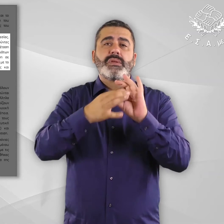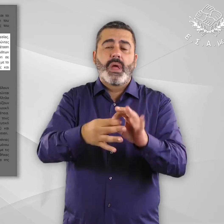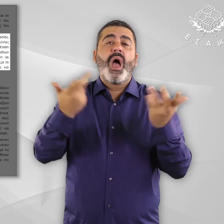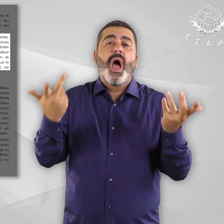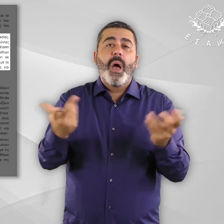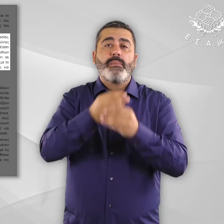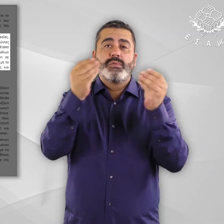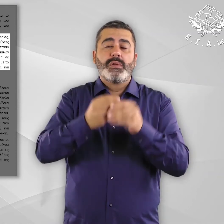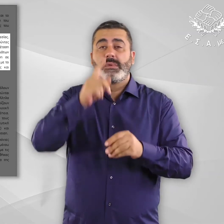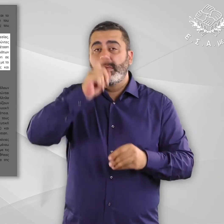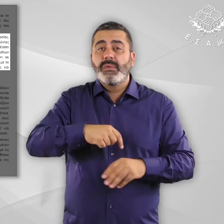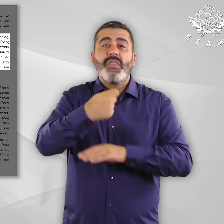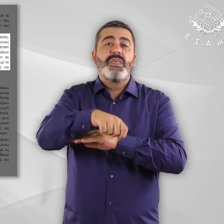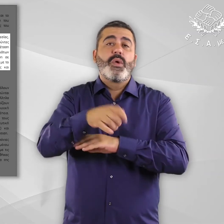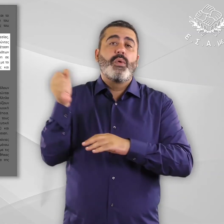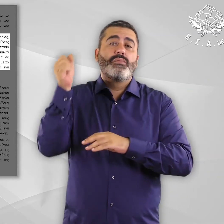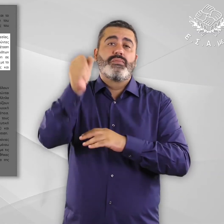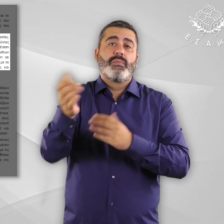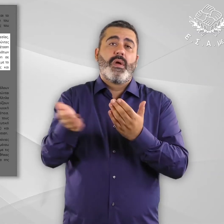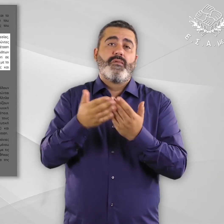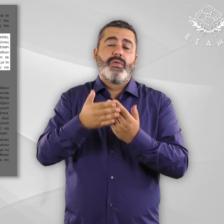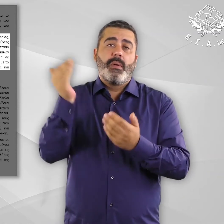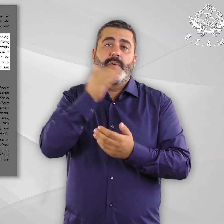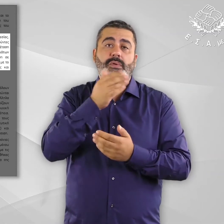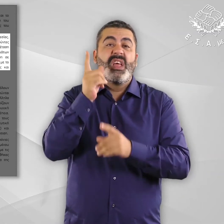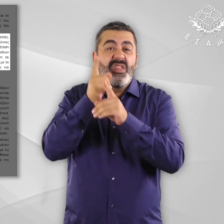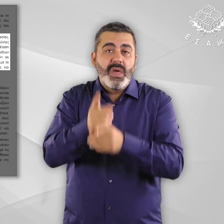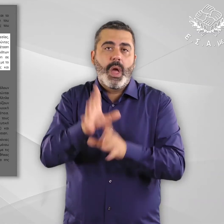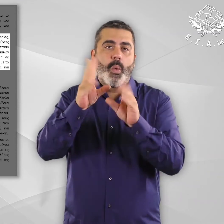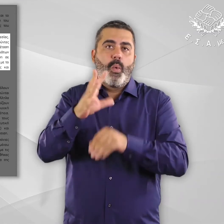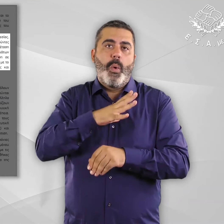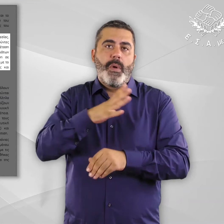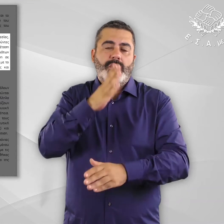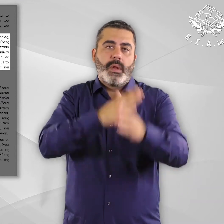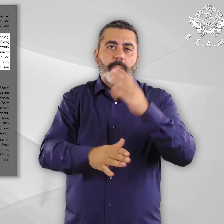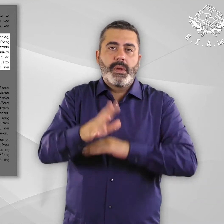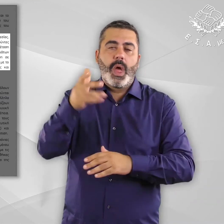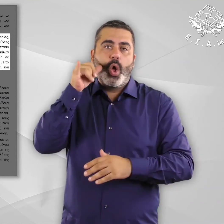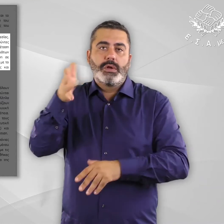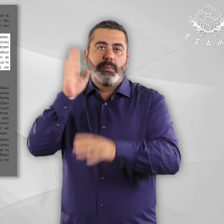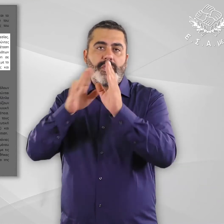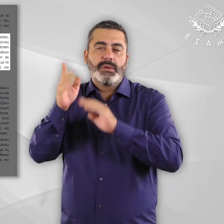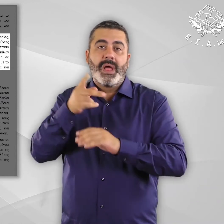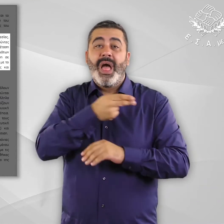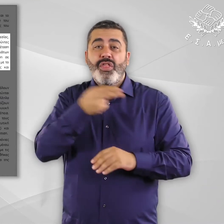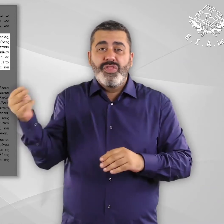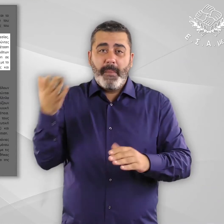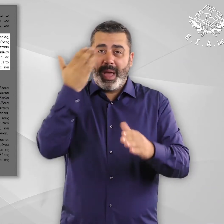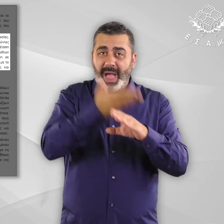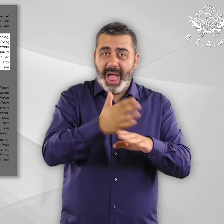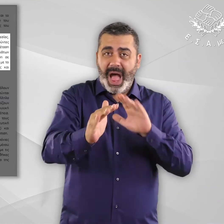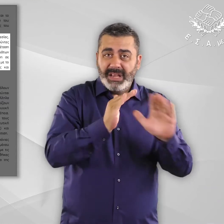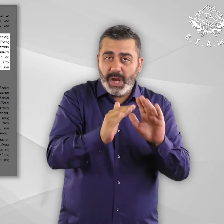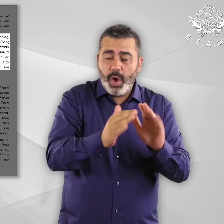συνδρομή είναι απαραίτητη, ειδικά για τους ετούντες άσυλων με αναπηρία και χρόνιες παθήσεις, όχι μόνο για την εξέταση των